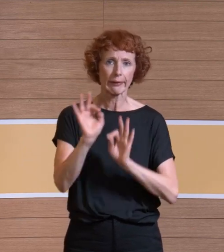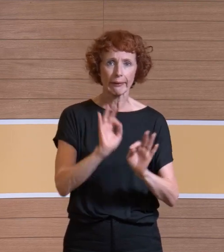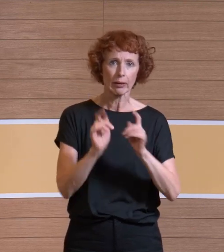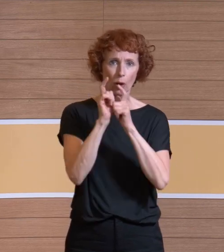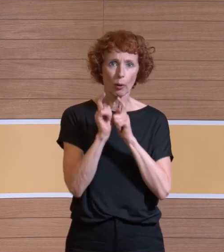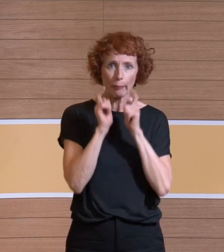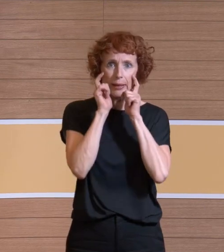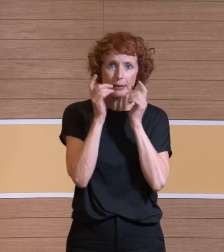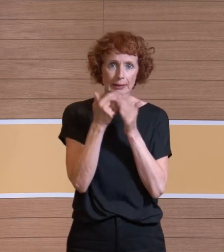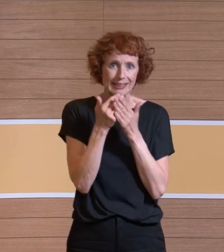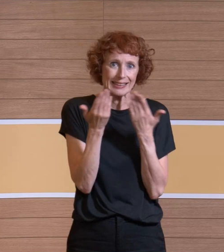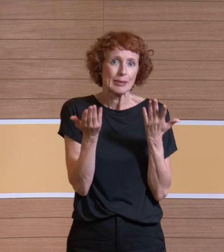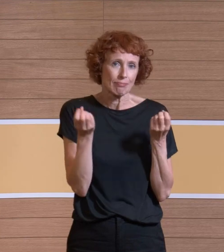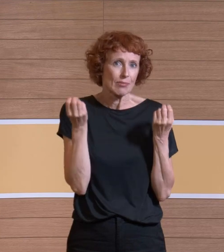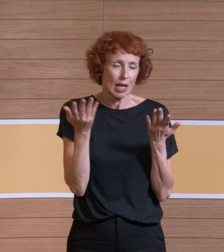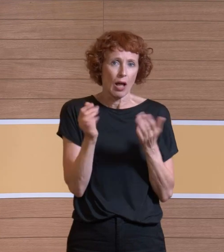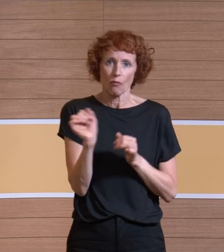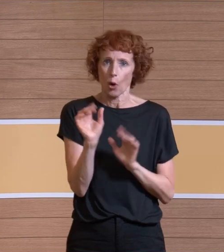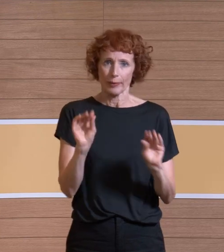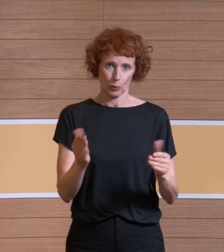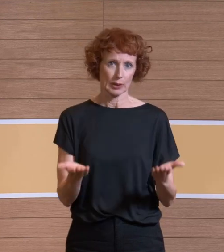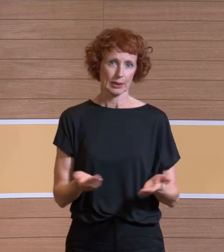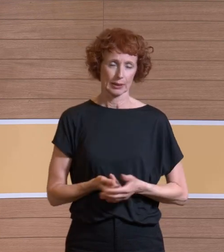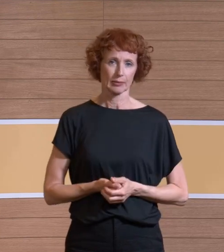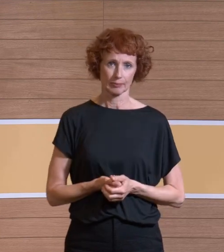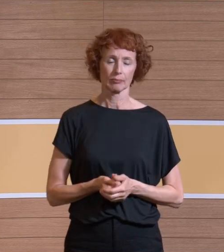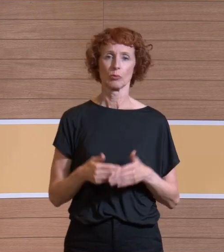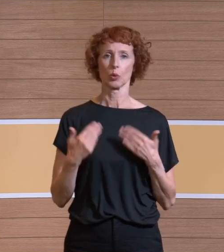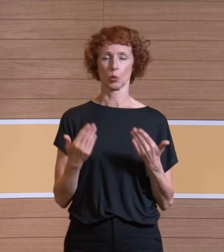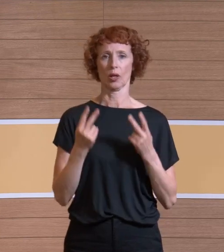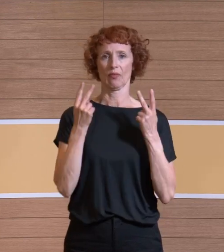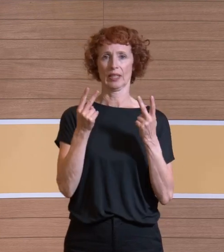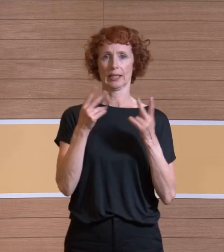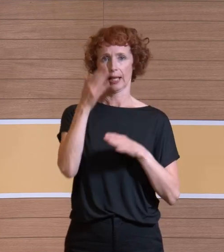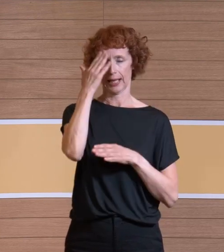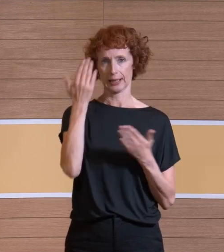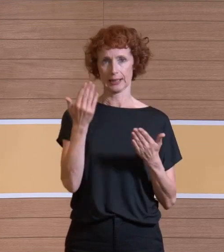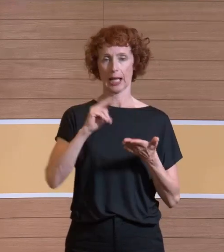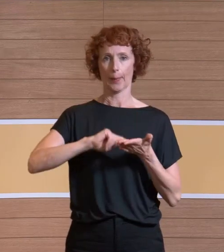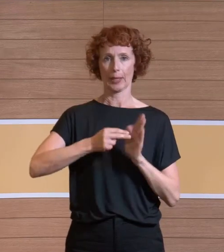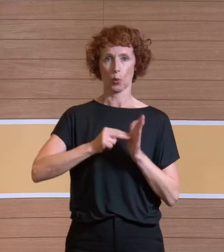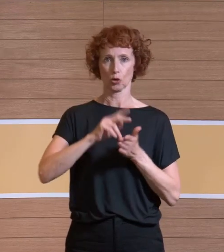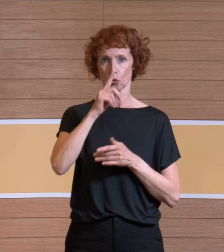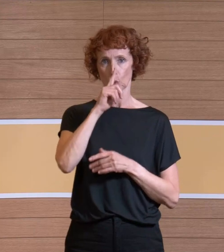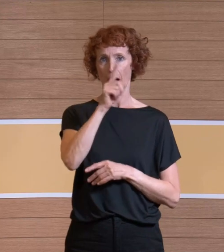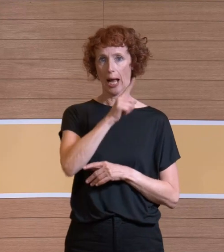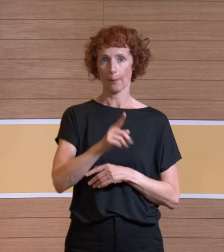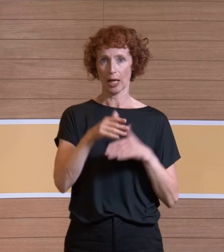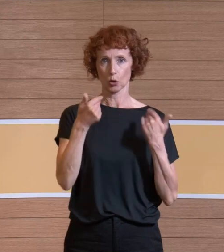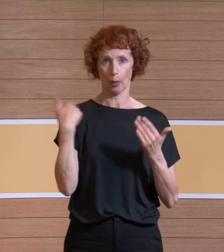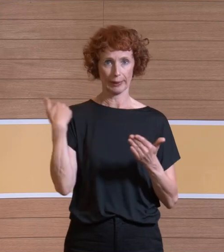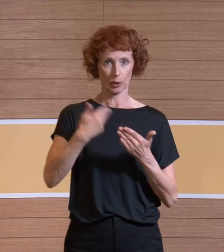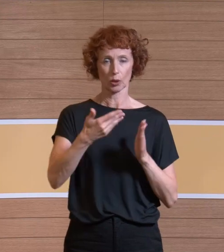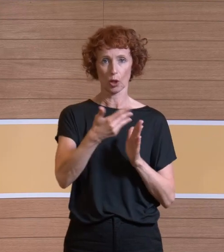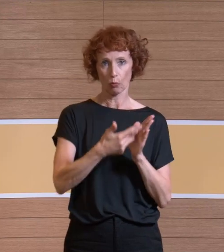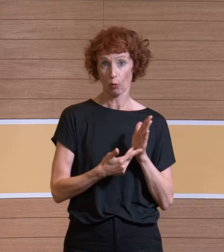Sinnhaftigkeit ergeben. Und ja, also das war schon mal die wesentliche Erkenntnis. Leider ist es methodisch nur einmal geprüft